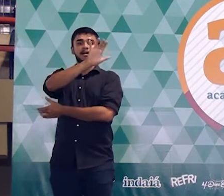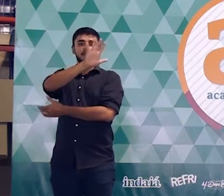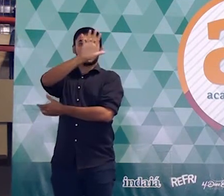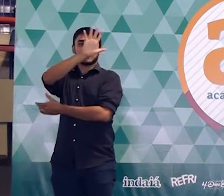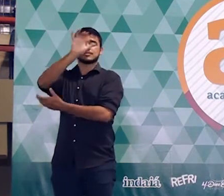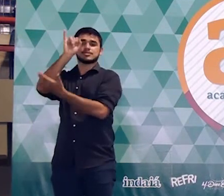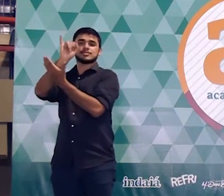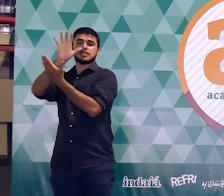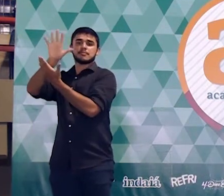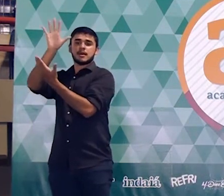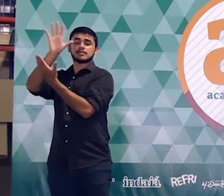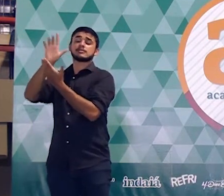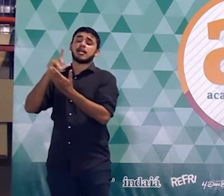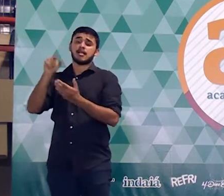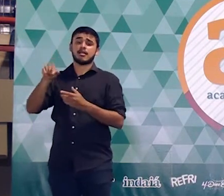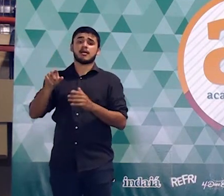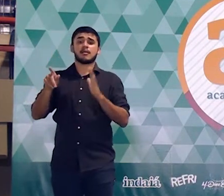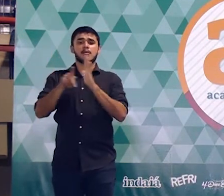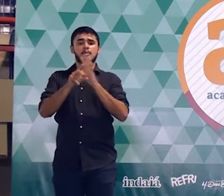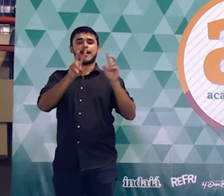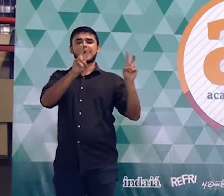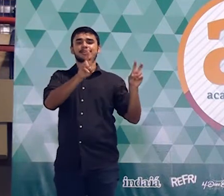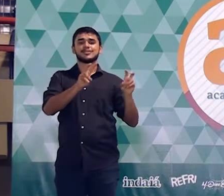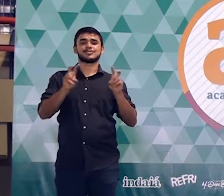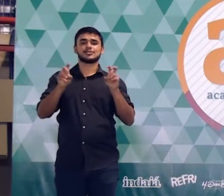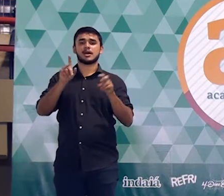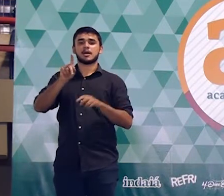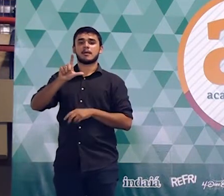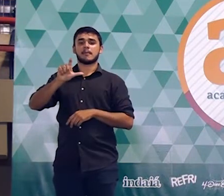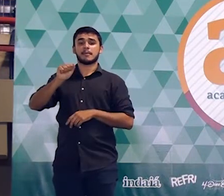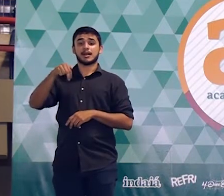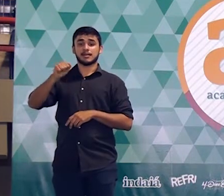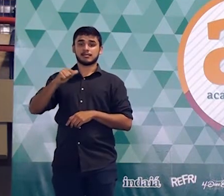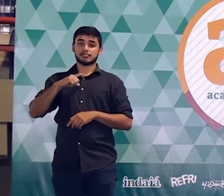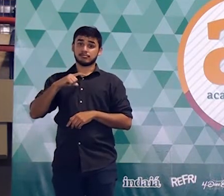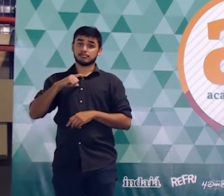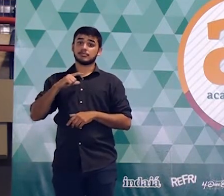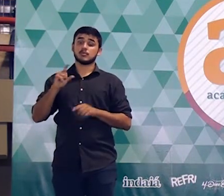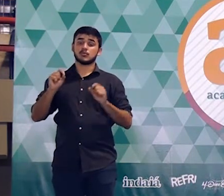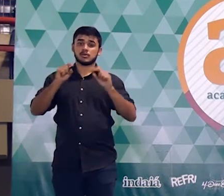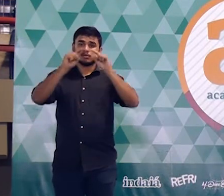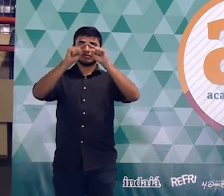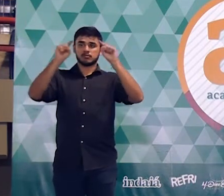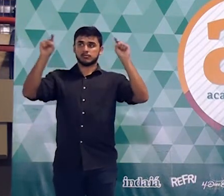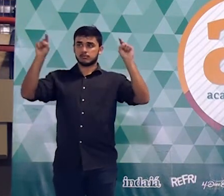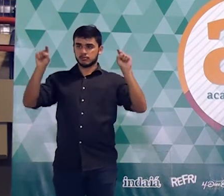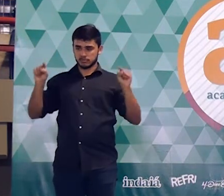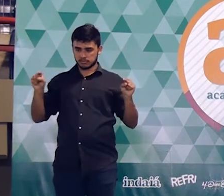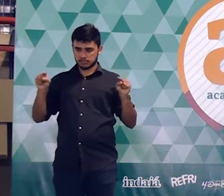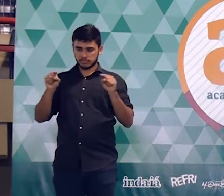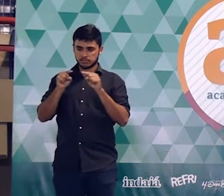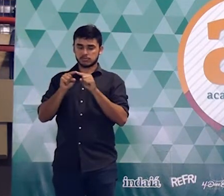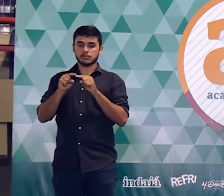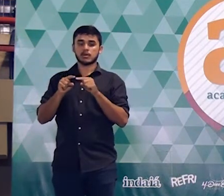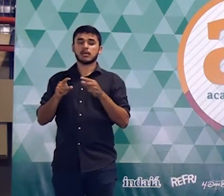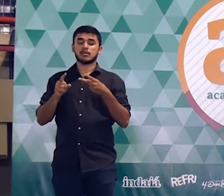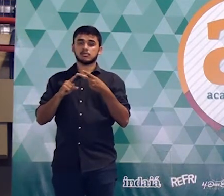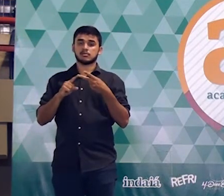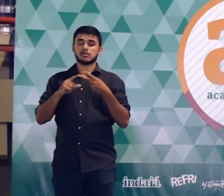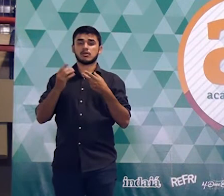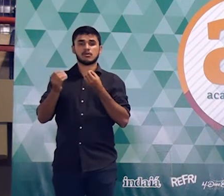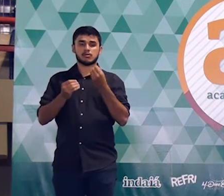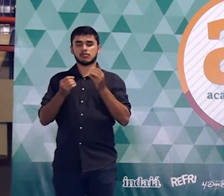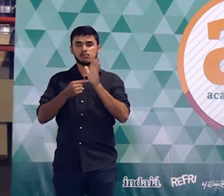mais simples da geometria plana. A gente vai trabalhar com um retângulo e vamos trabalhar também com um trapézio. Tá bom?